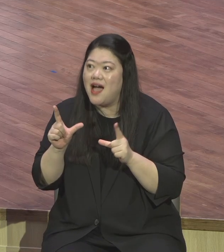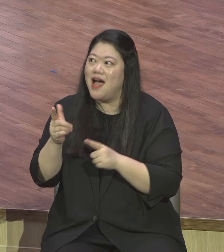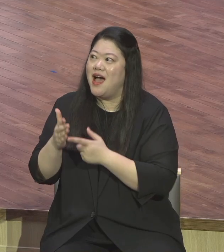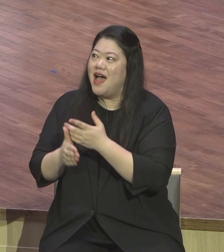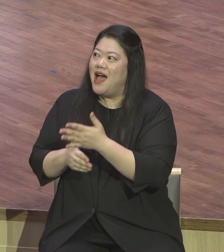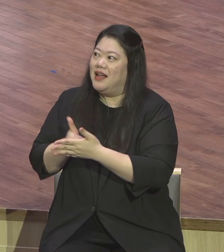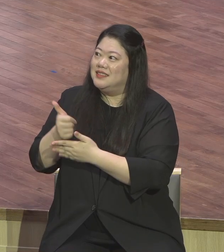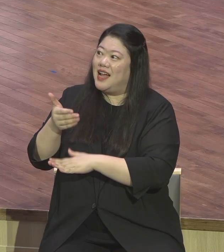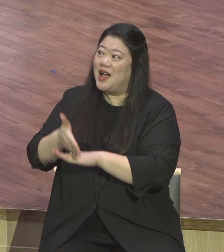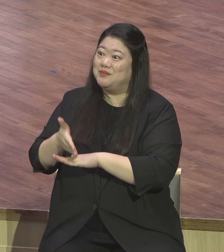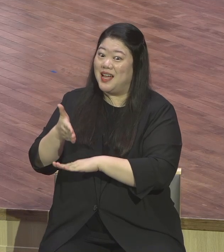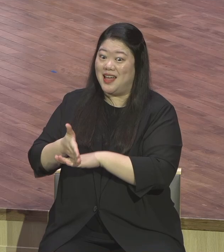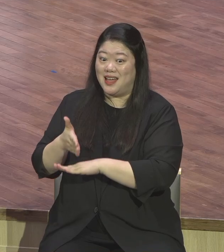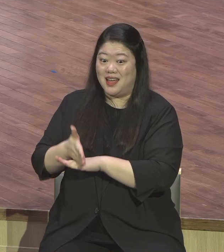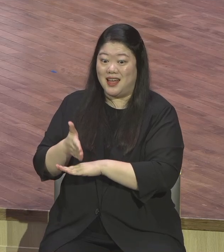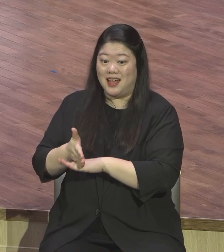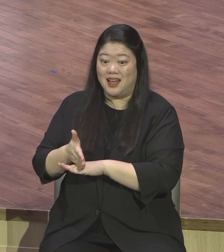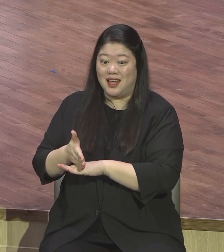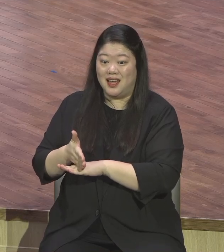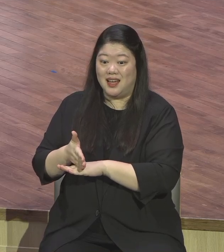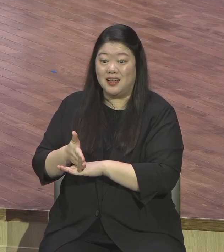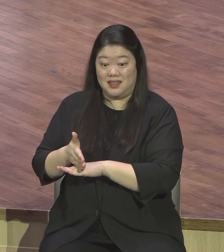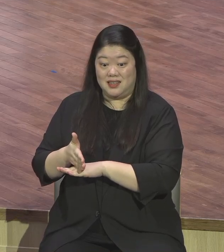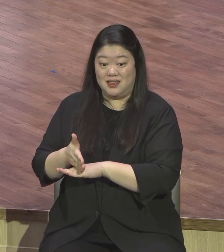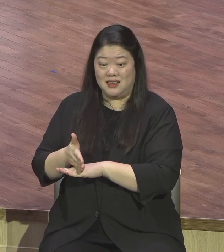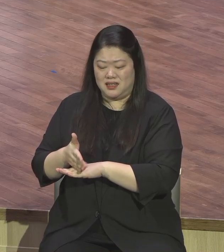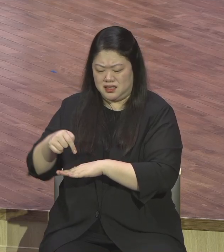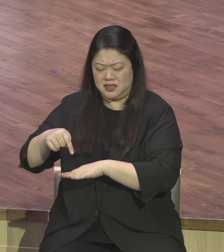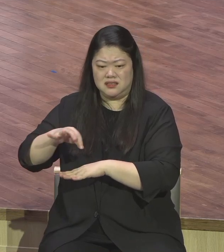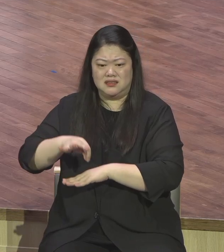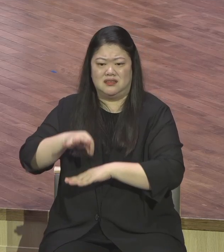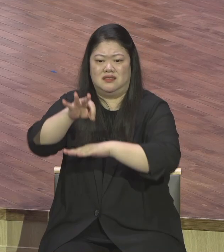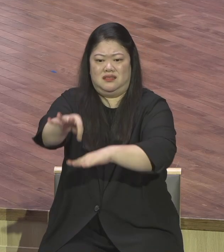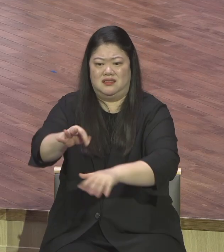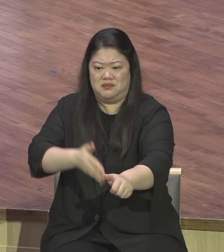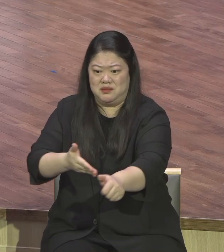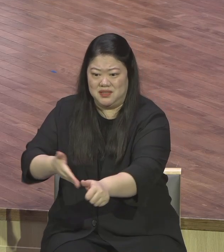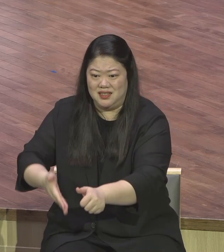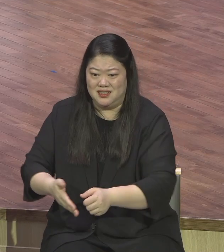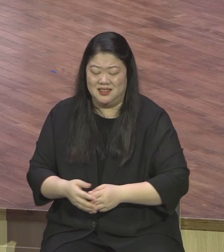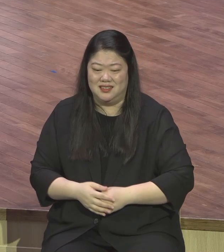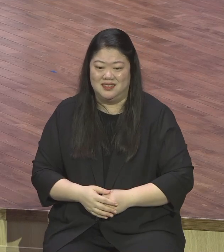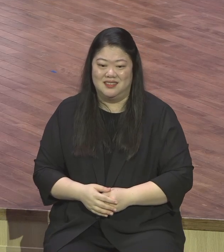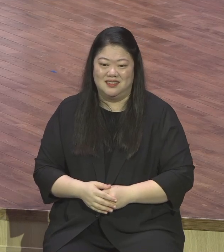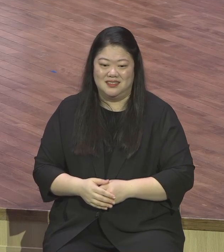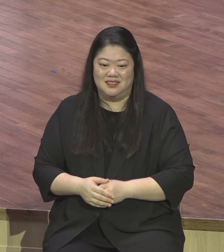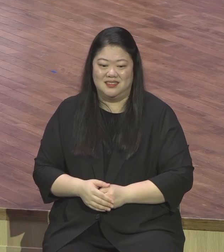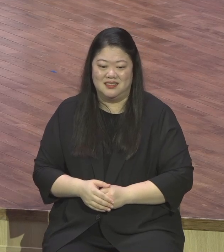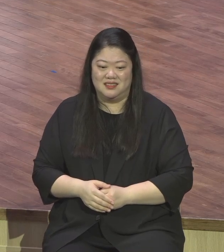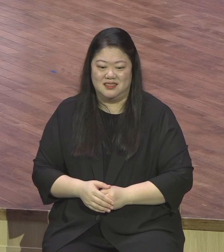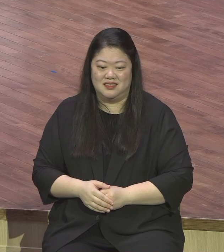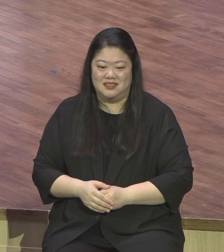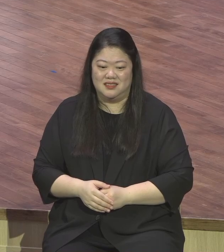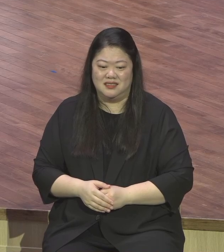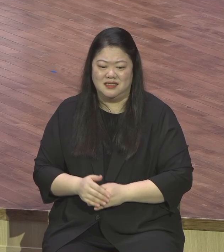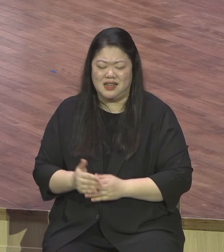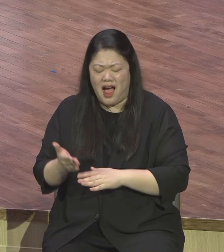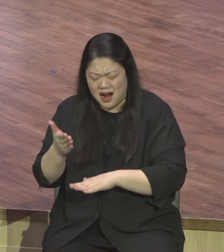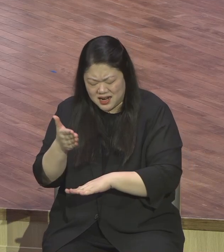아멘 감사로 그렇게 시작하세요 행복의 출발선에서 하루를